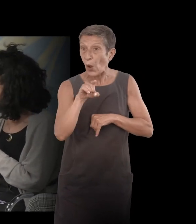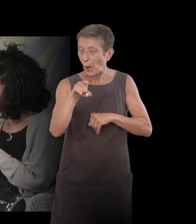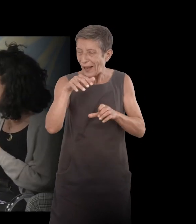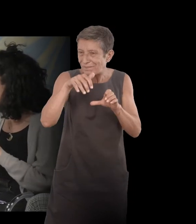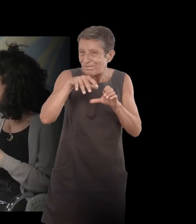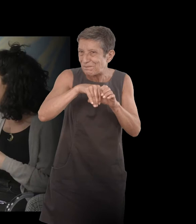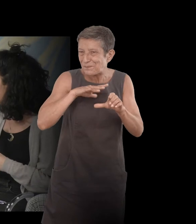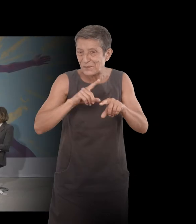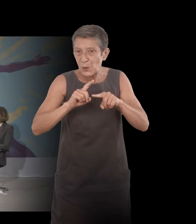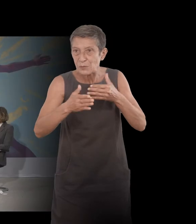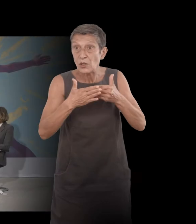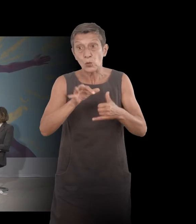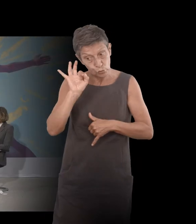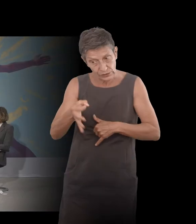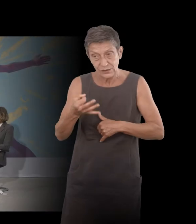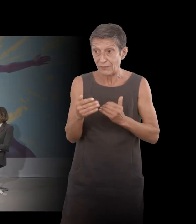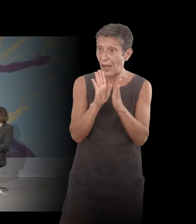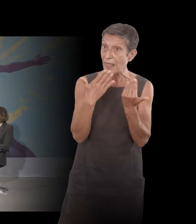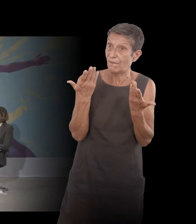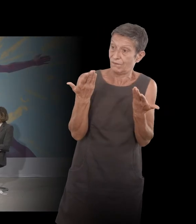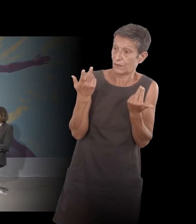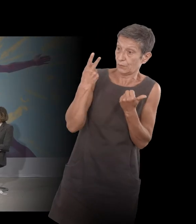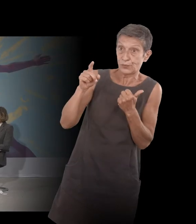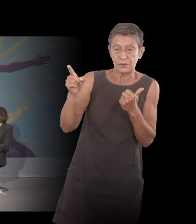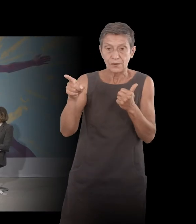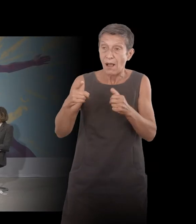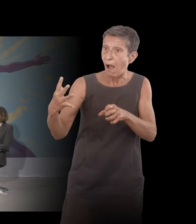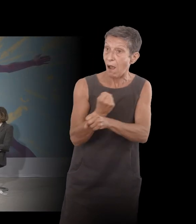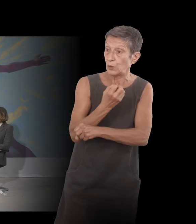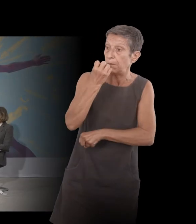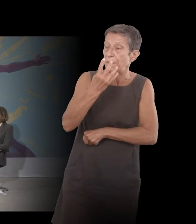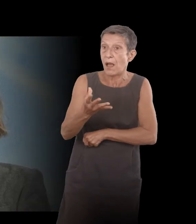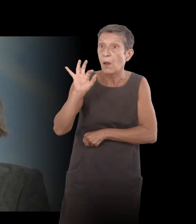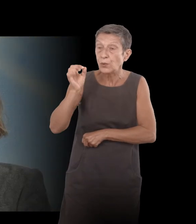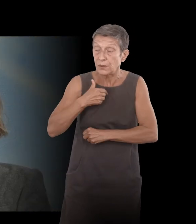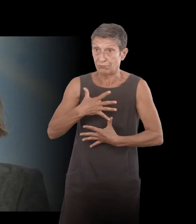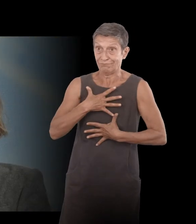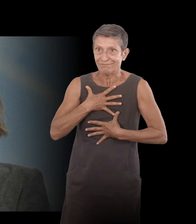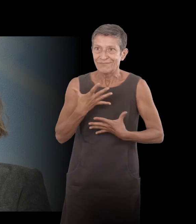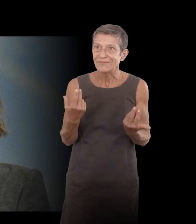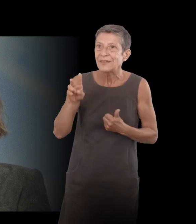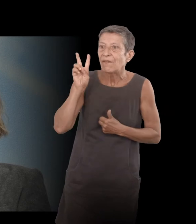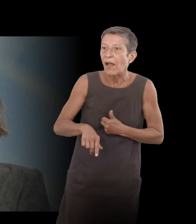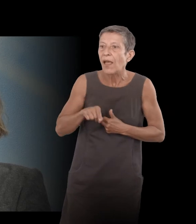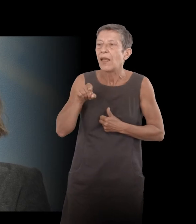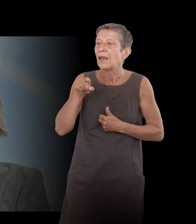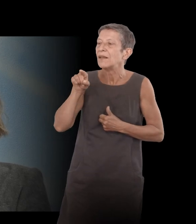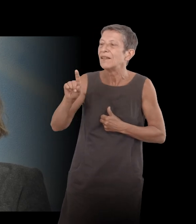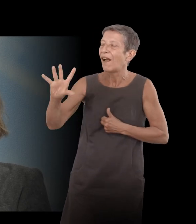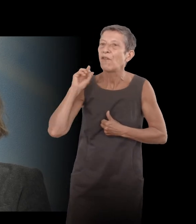c'est ce qui est très réussi dans cet ouvrage, et moi ça m'impressionne beaucoup, c'est qu'on puisse trouver, vous avez parlé de légèreté tout à l'heure en tout cas, il